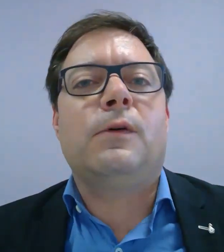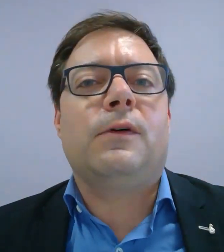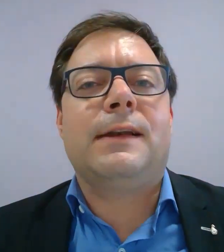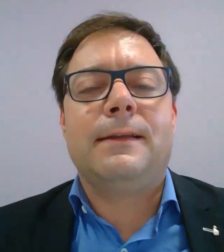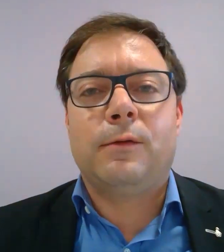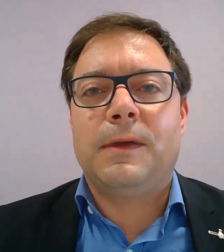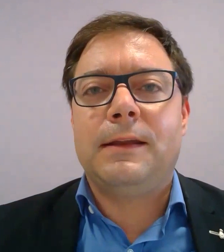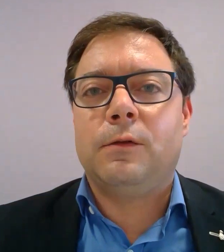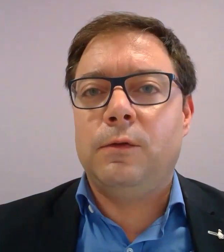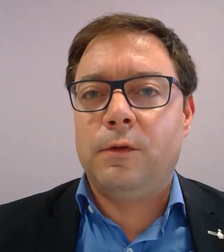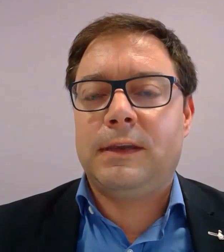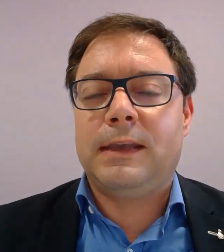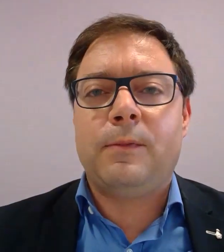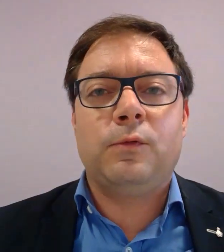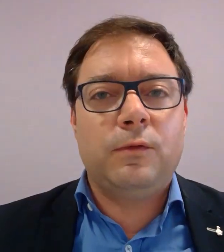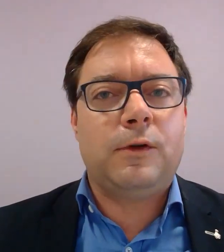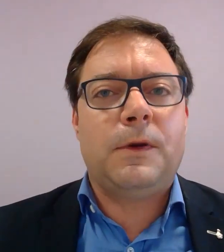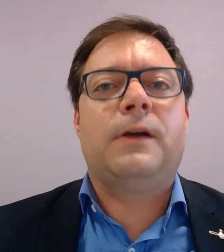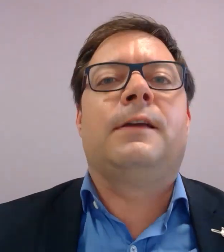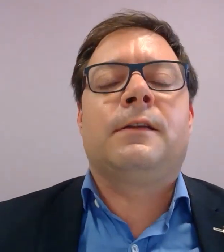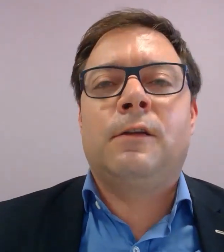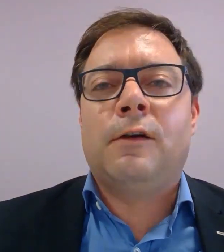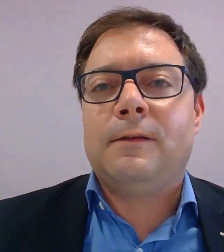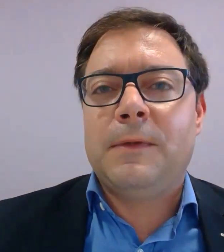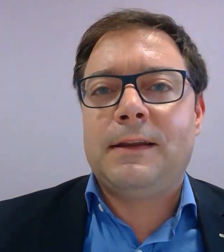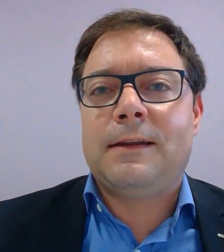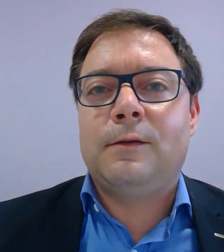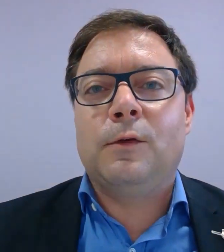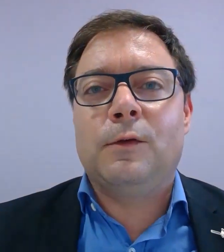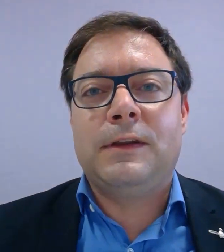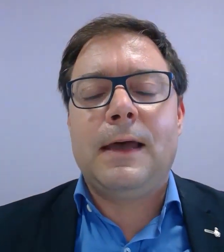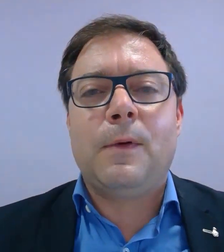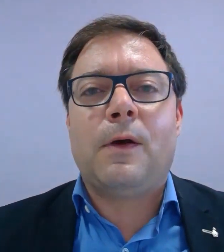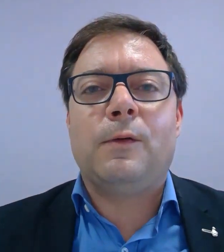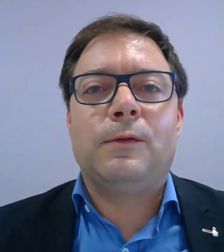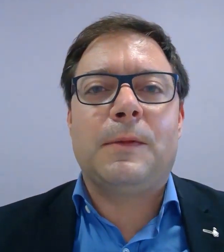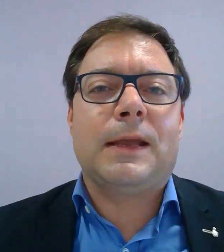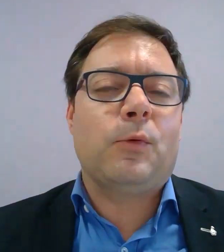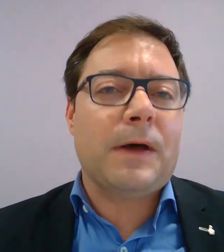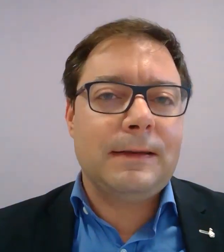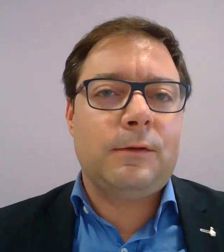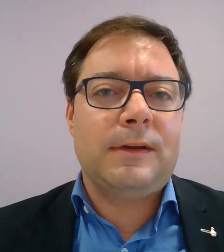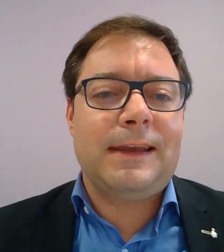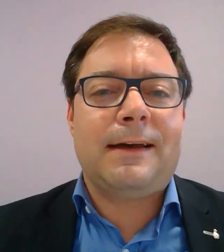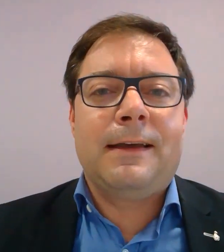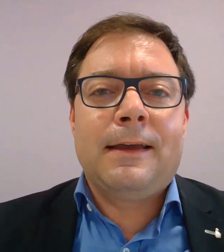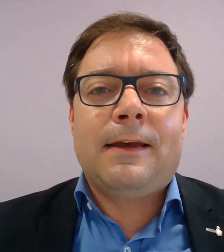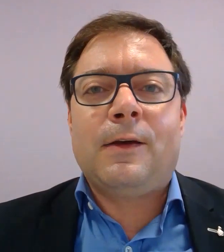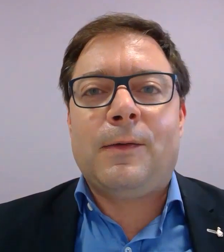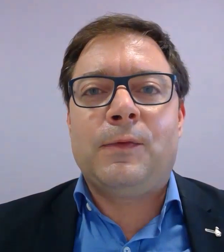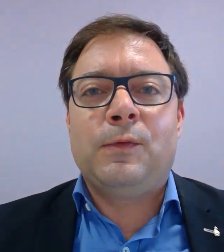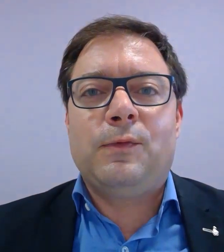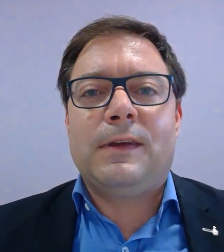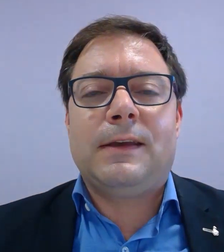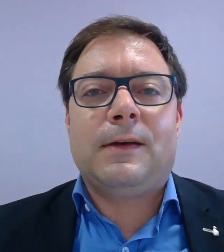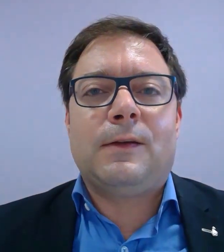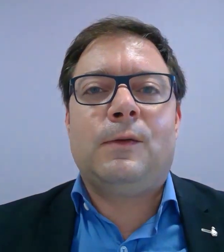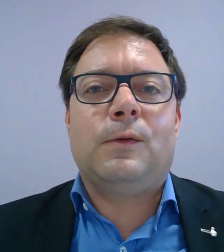la semaine du handicap. Nous sommes dans la semaine du handicap, une semaine un peu particulière du fait de